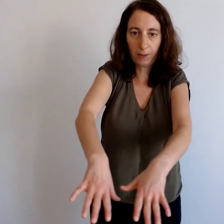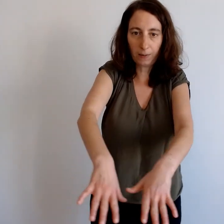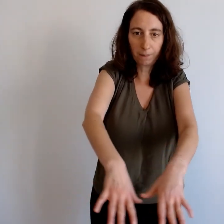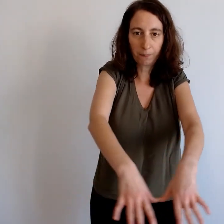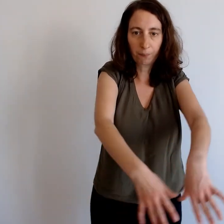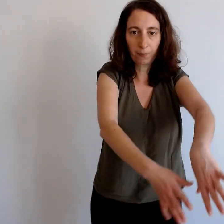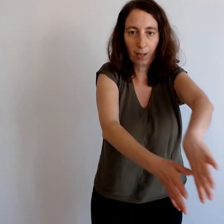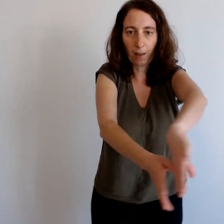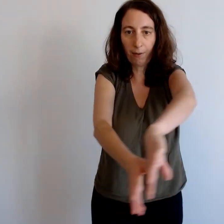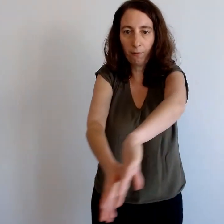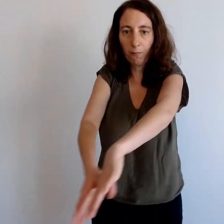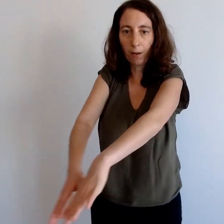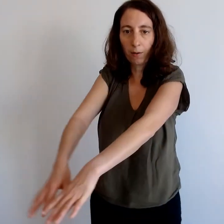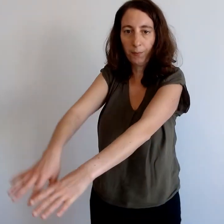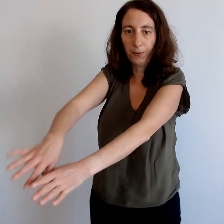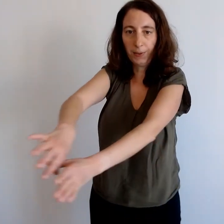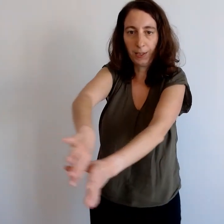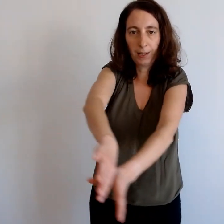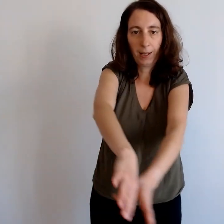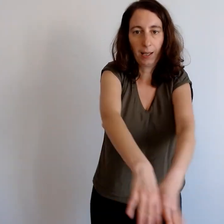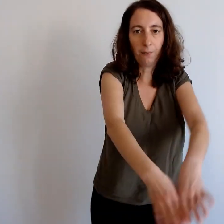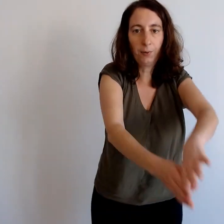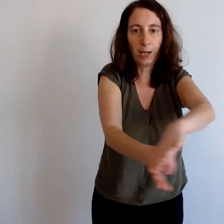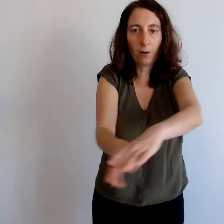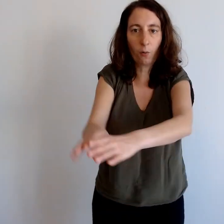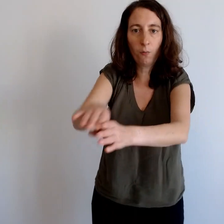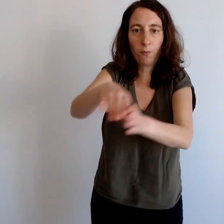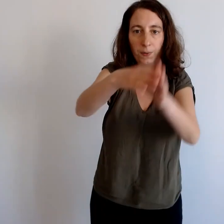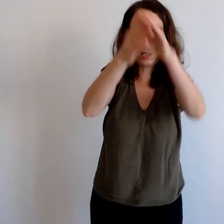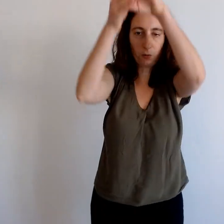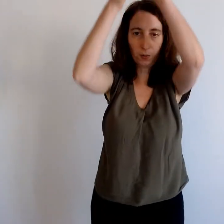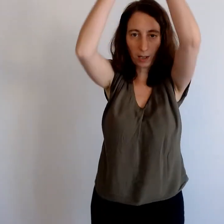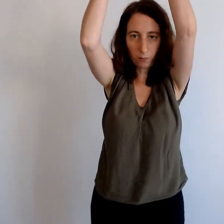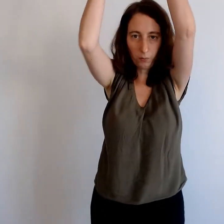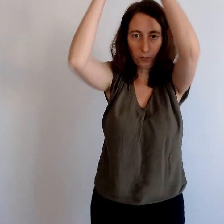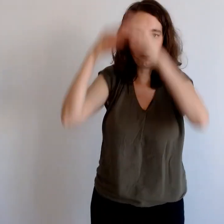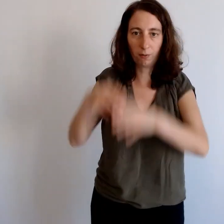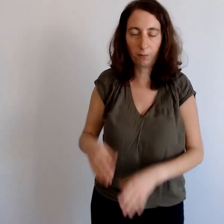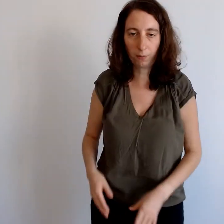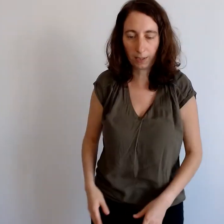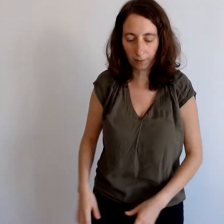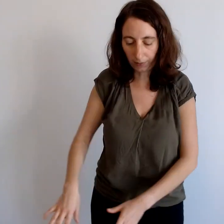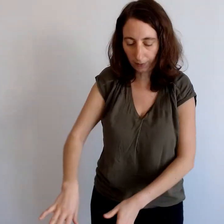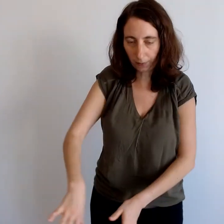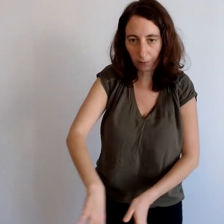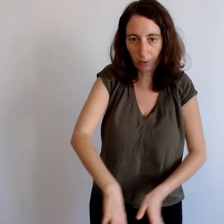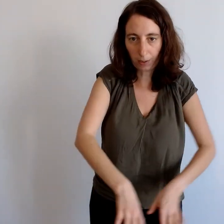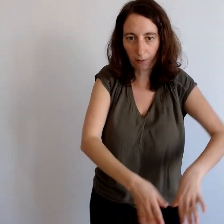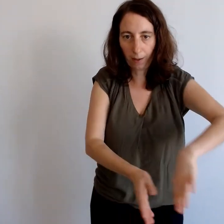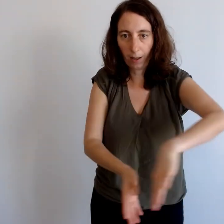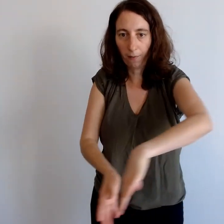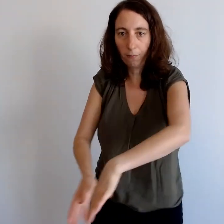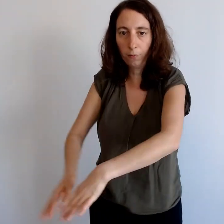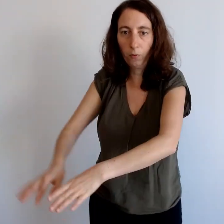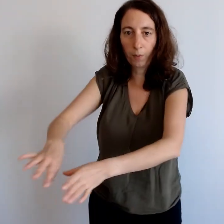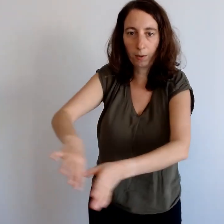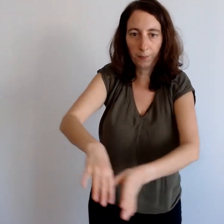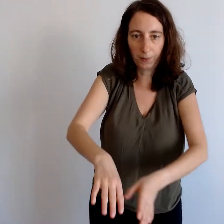avec vos mains, comme ceci. Et vous allez remonter jusqu'à au-dessus de votre tête, en dessinant des huit avec vos deux mains, comme ceci.